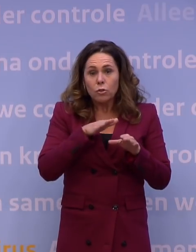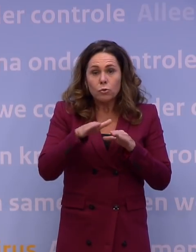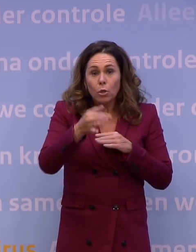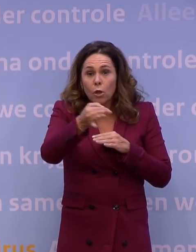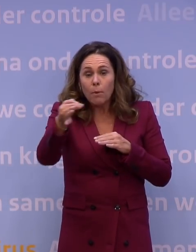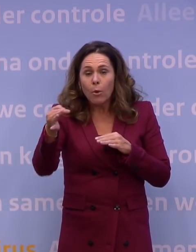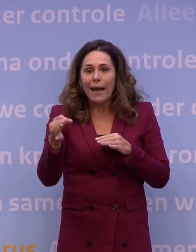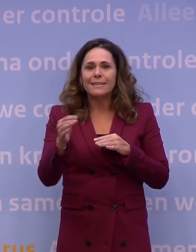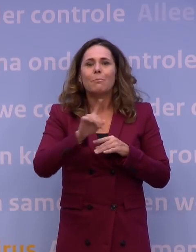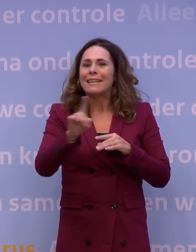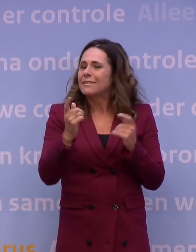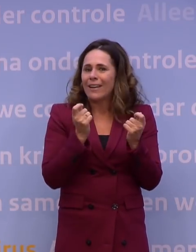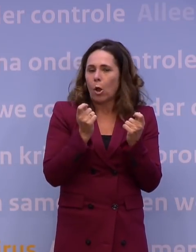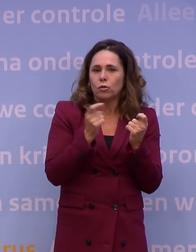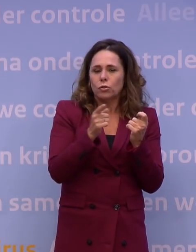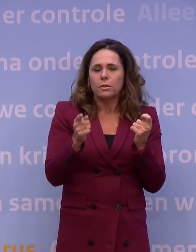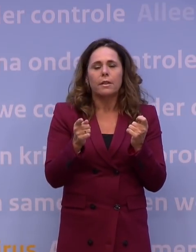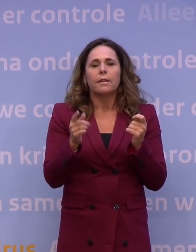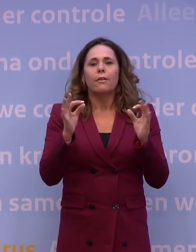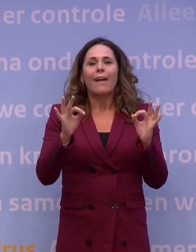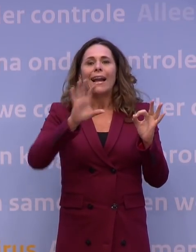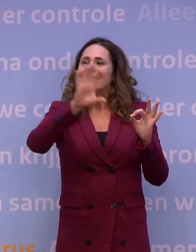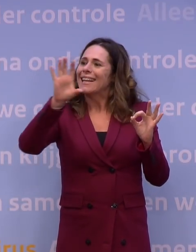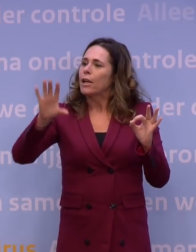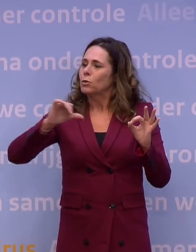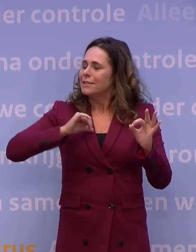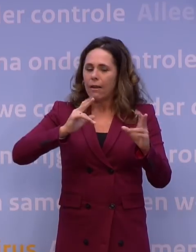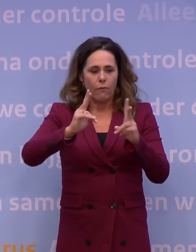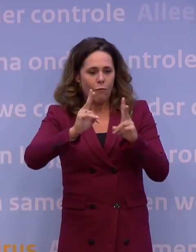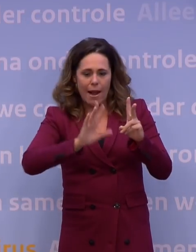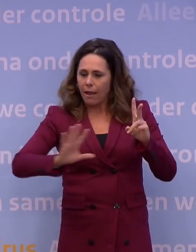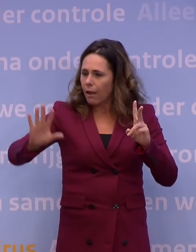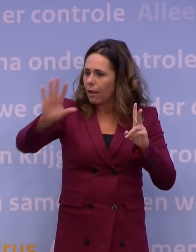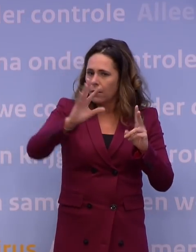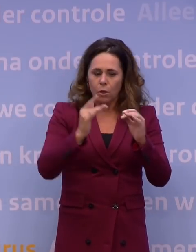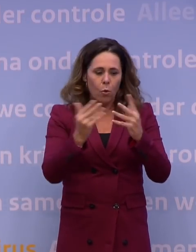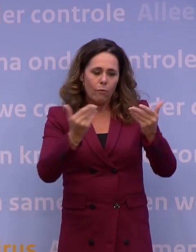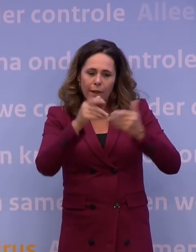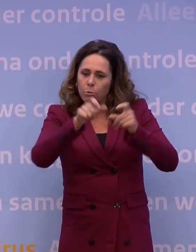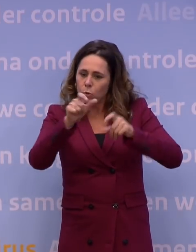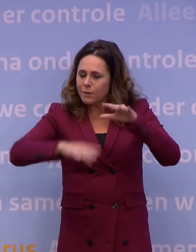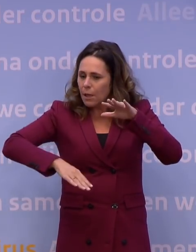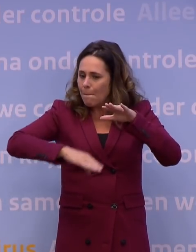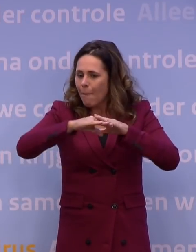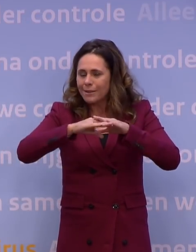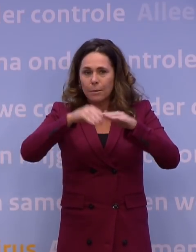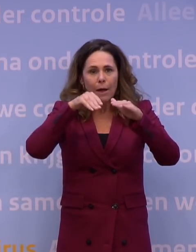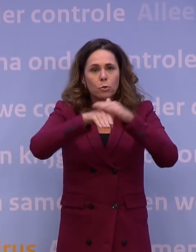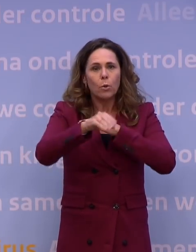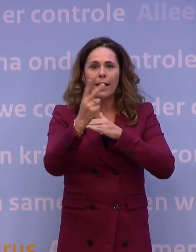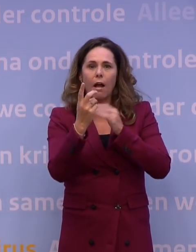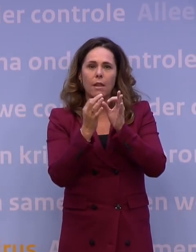detailhandel bepalen de veiligheidsregio's in overleg hoeveel bezoekers maximaal kunnen worden toegelaten binnen de anderhalve